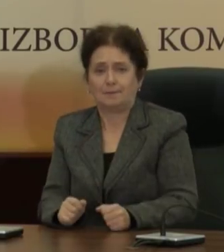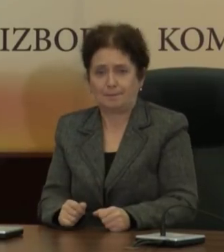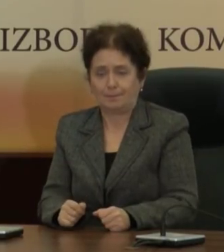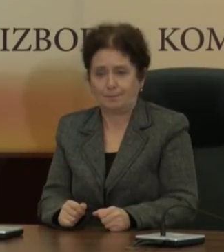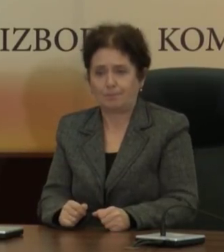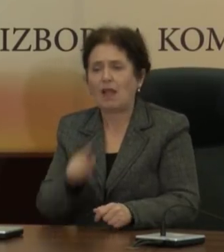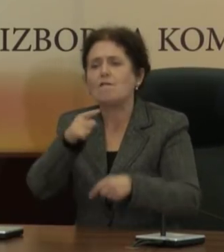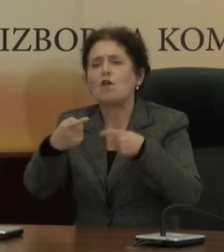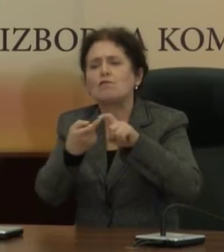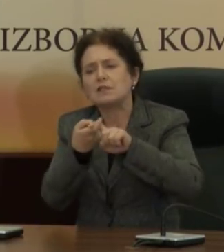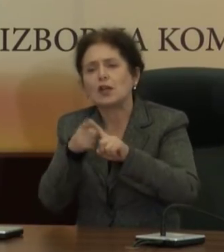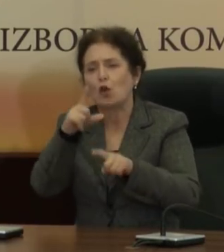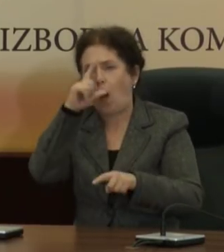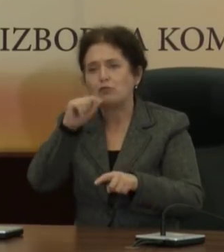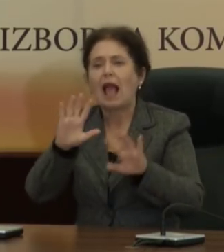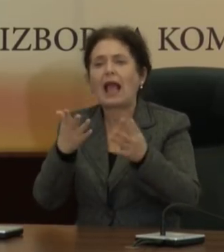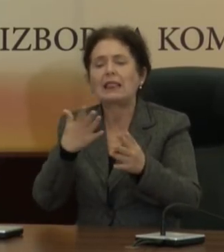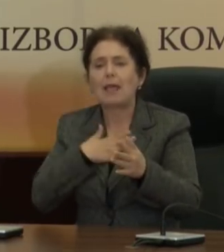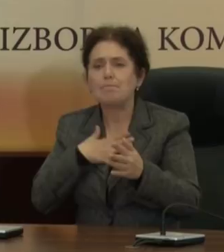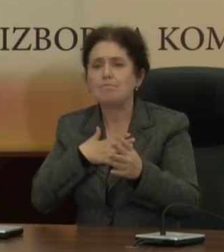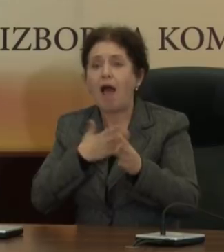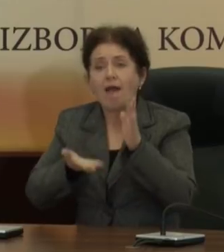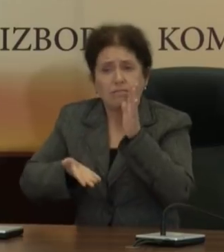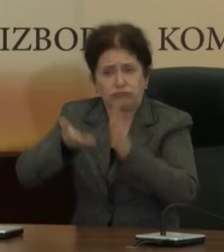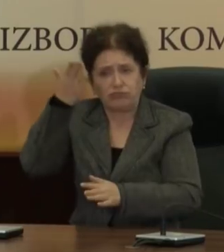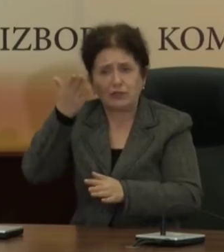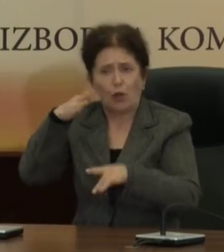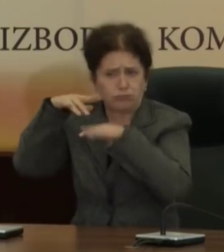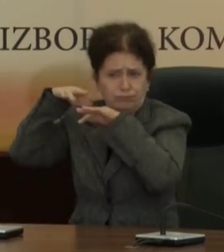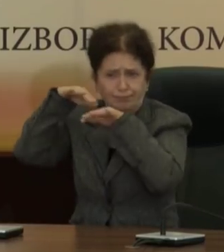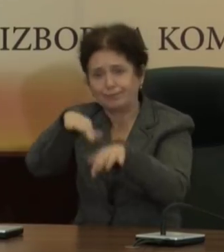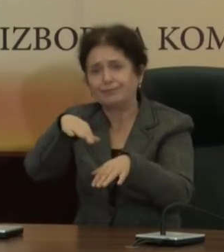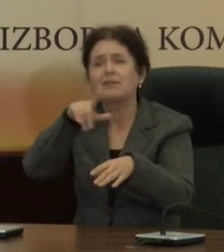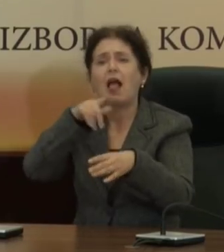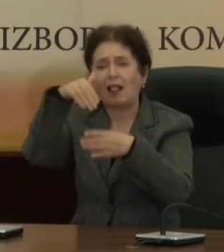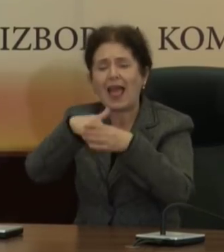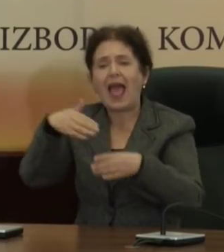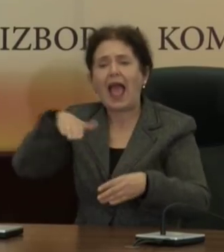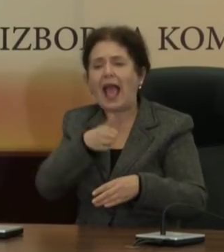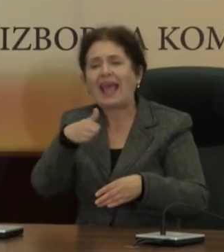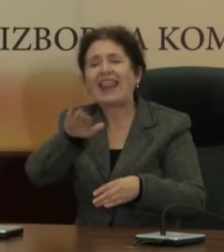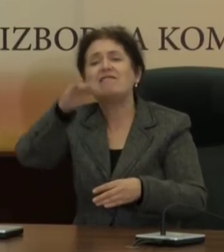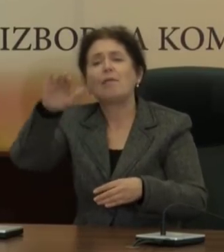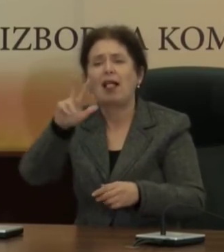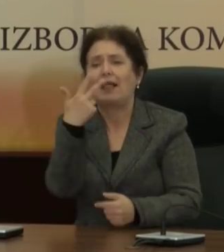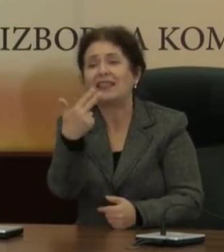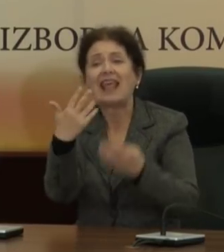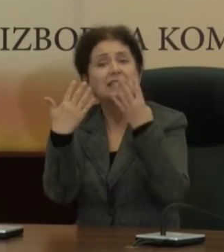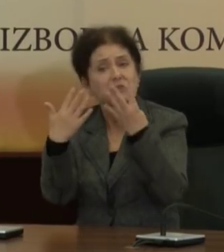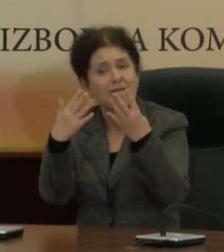Во однос на обштините каде што се забележува највисока извлезност, Крива Паланка 39